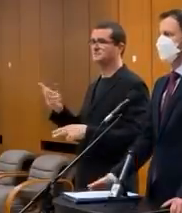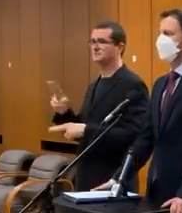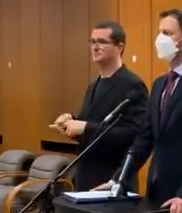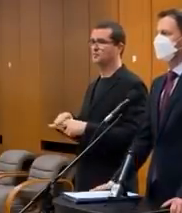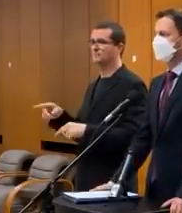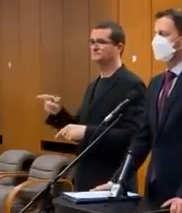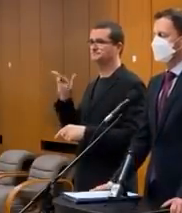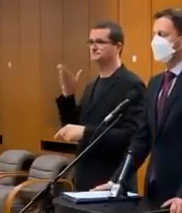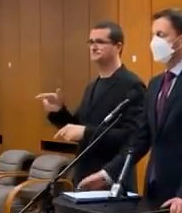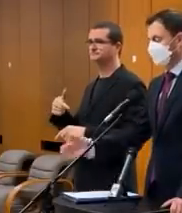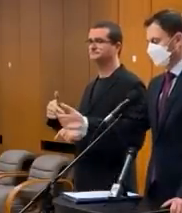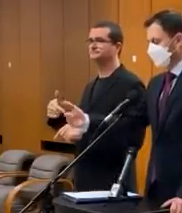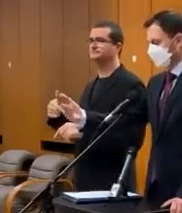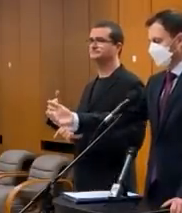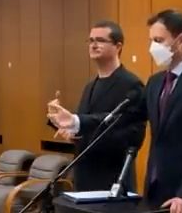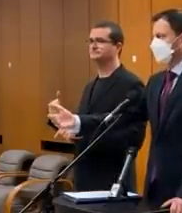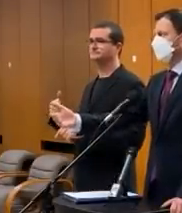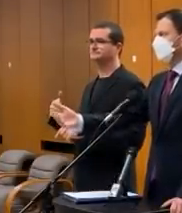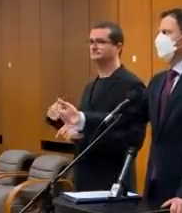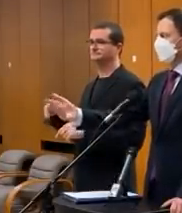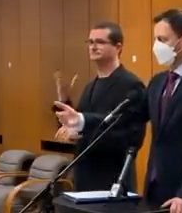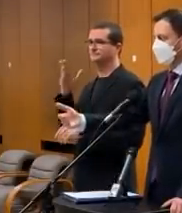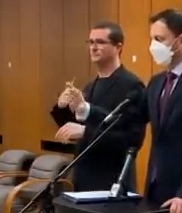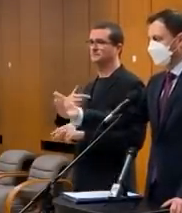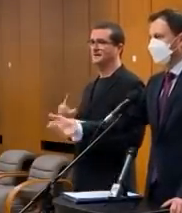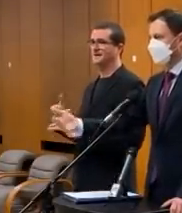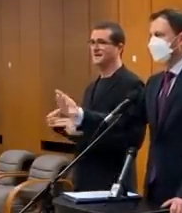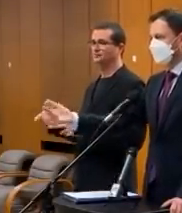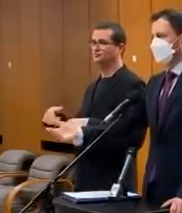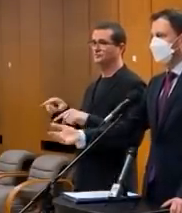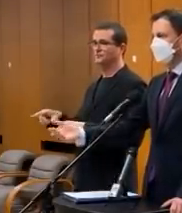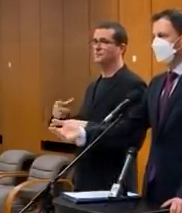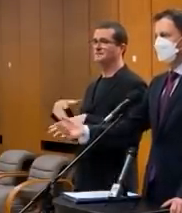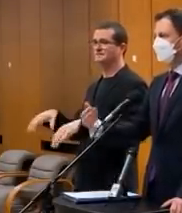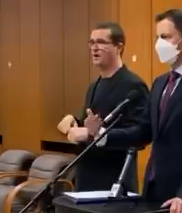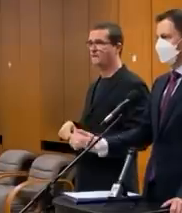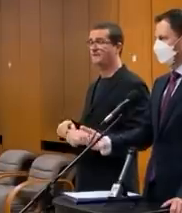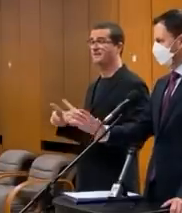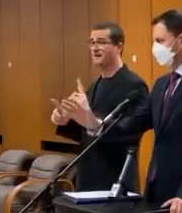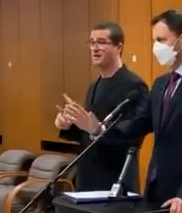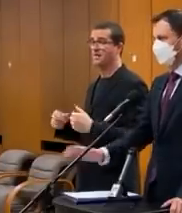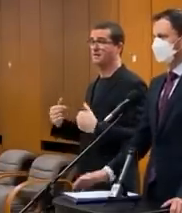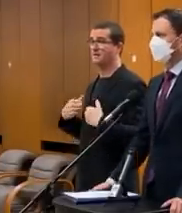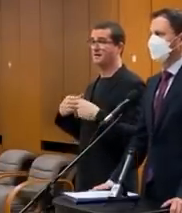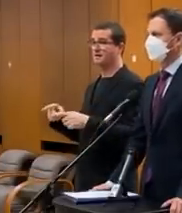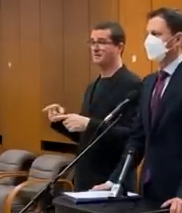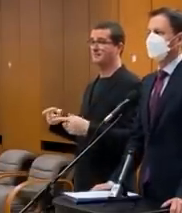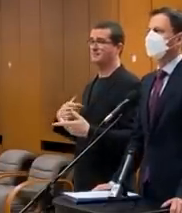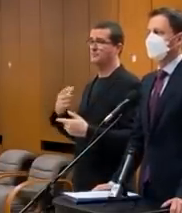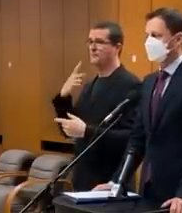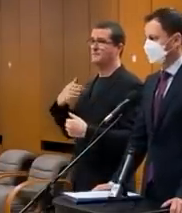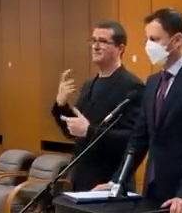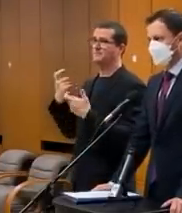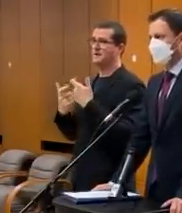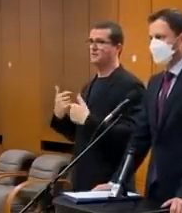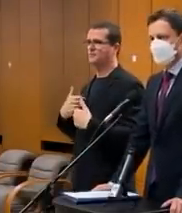potom ho budeme, budeme sa s ním zaoberať, budeme ho riešiť a budeme ho schvalovať. Ale akože ja do tejto roviny, že povedzte